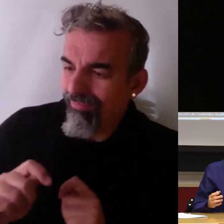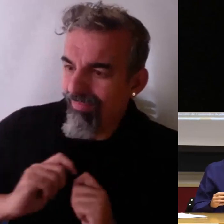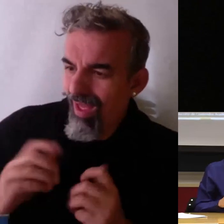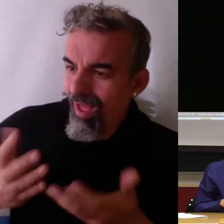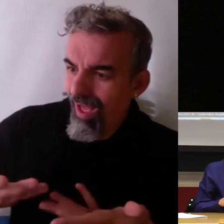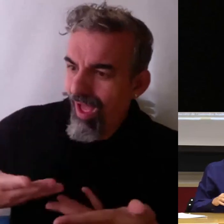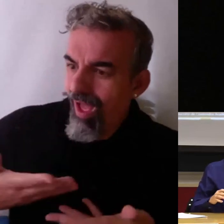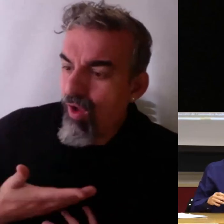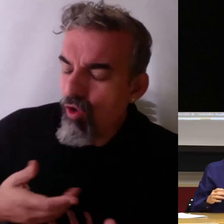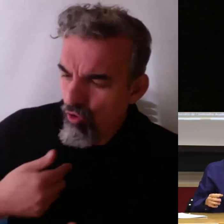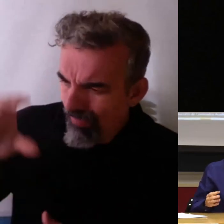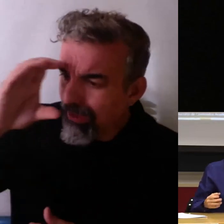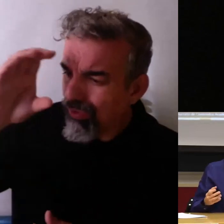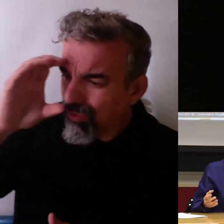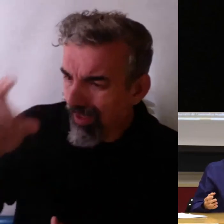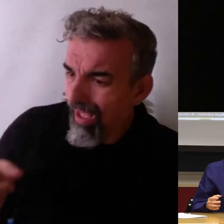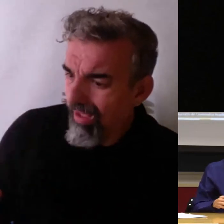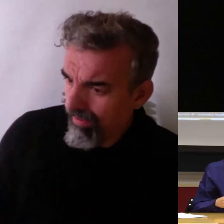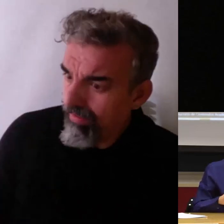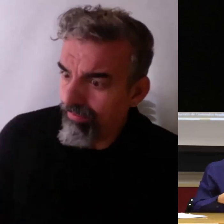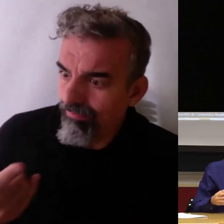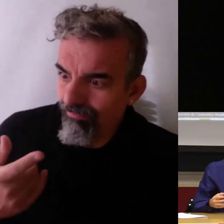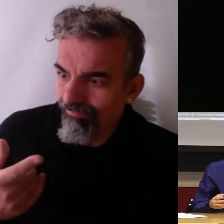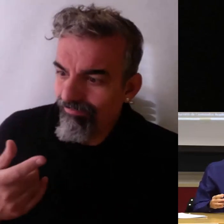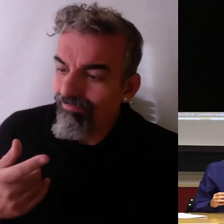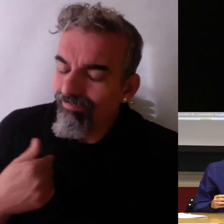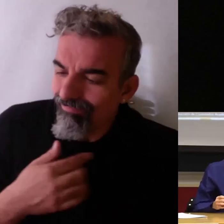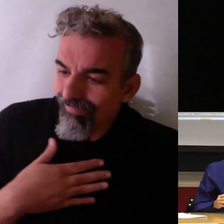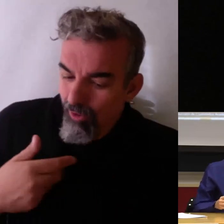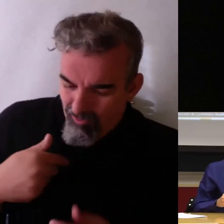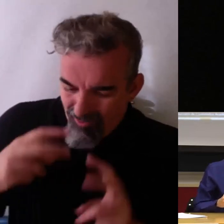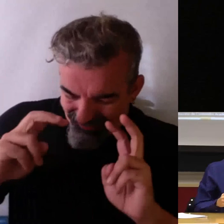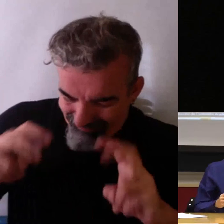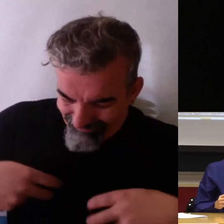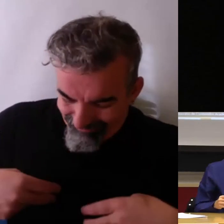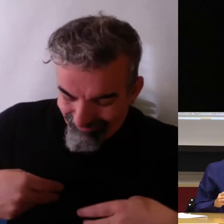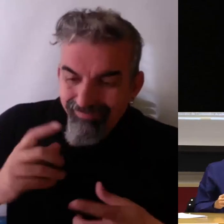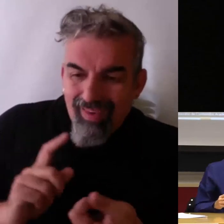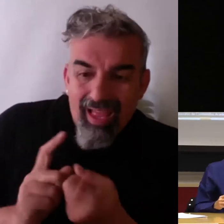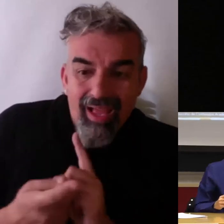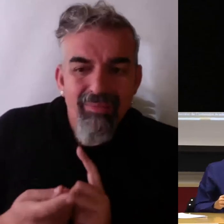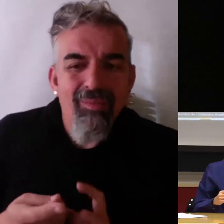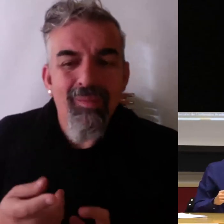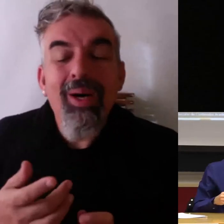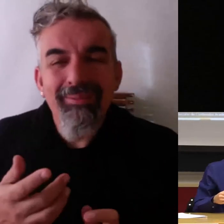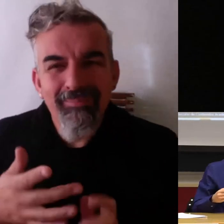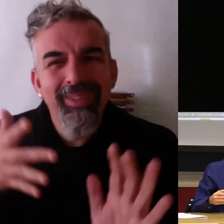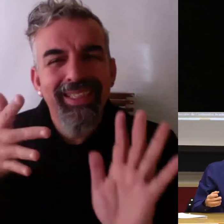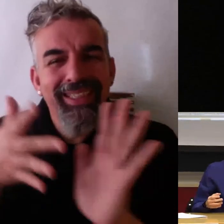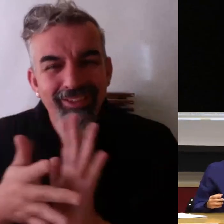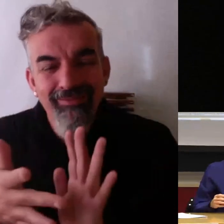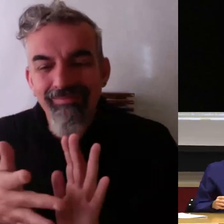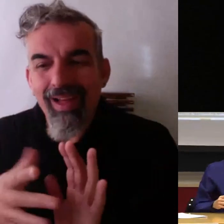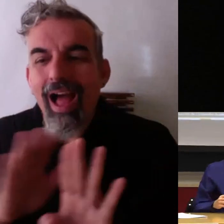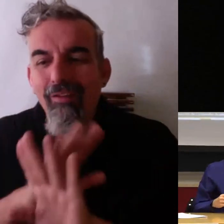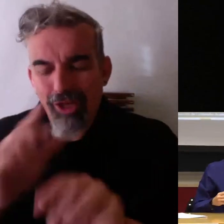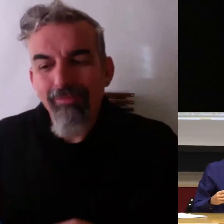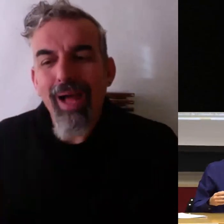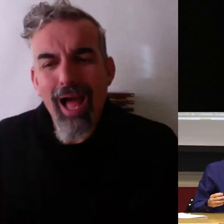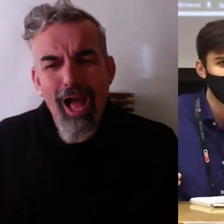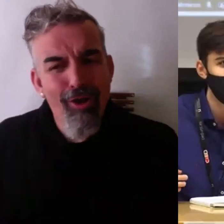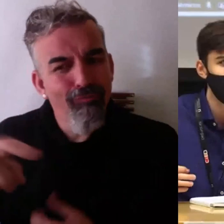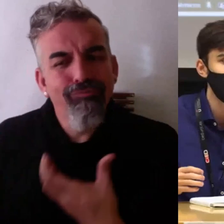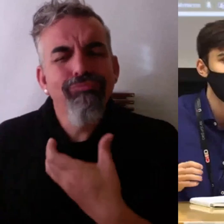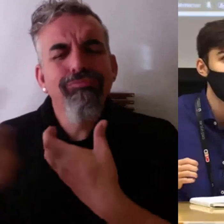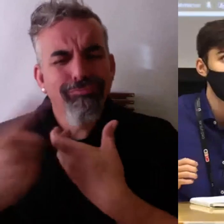os voy a escuchar y va a haber un cambio con lo que me vais a decir realmente es cuando la gente va a participar más y va a ser